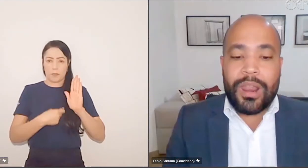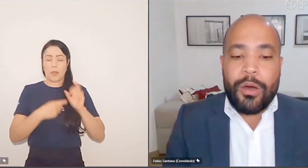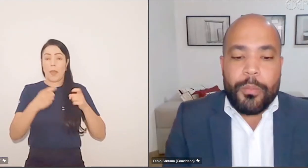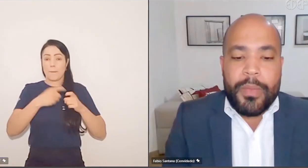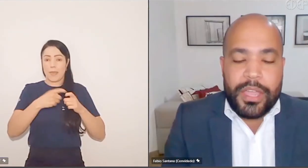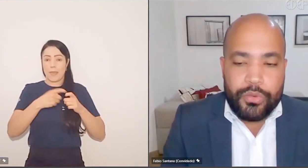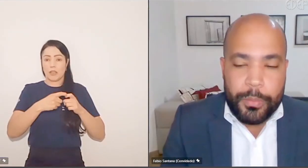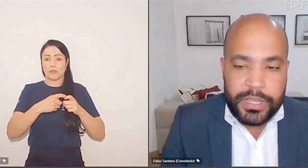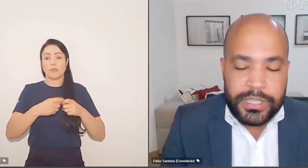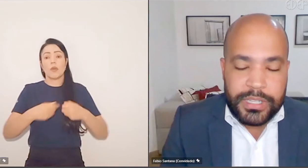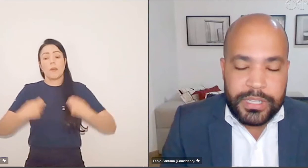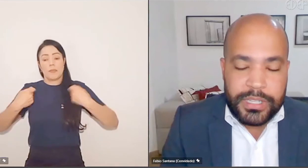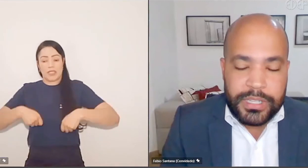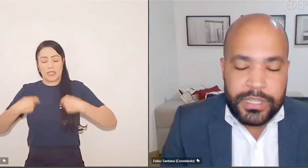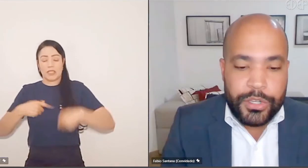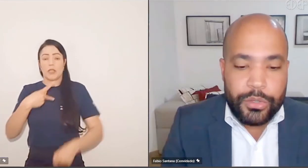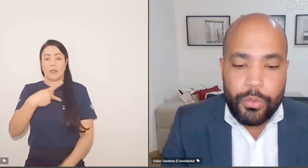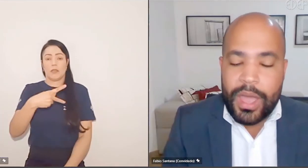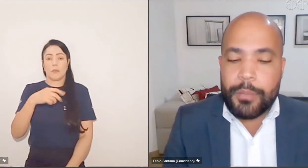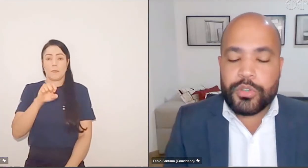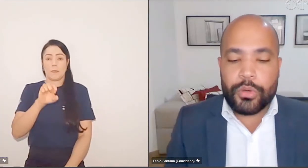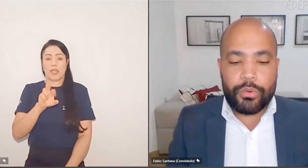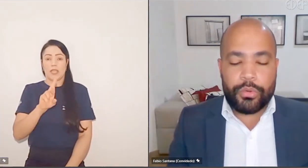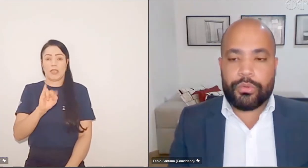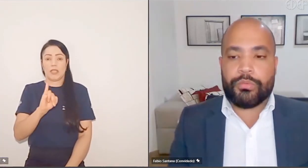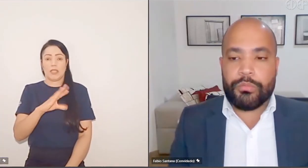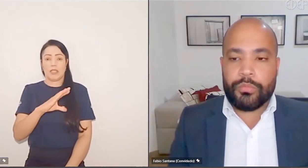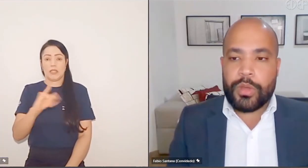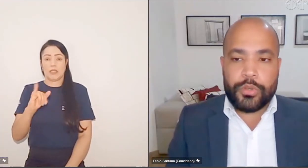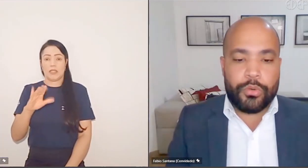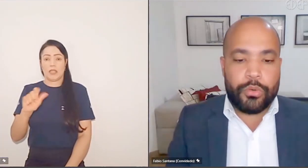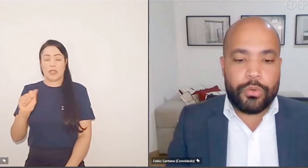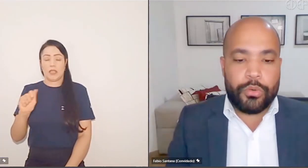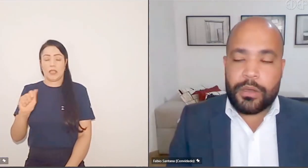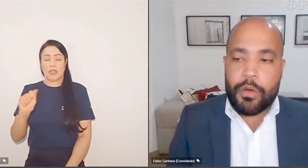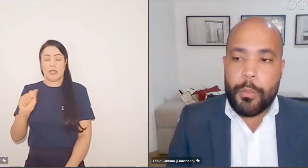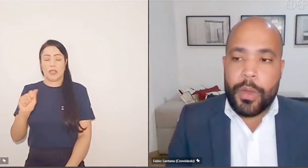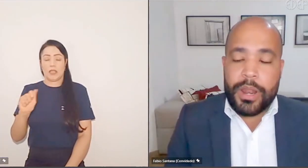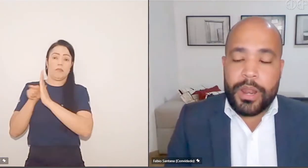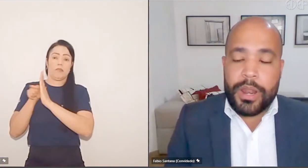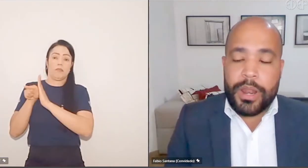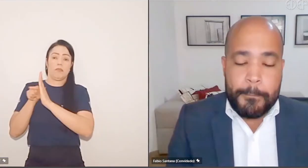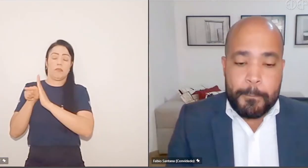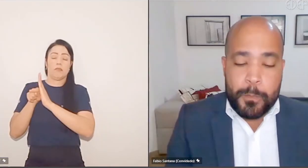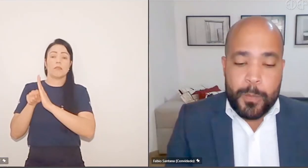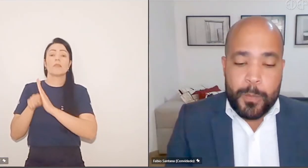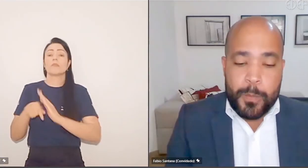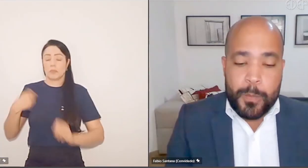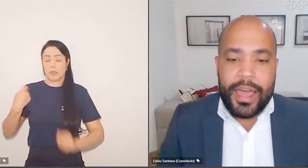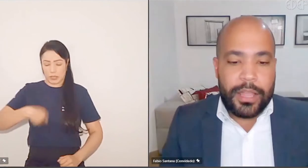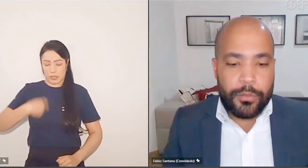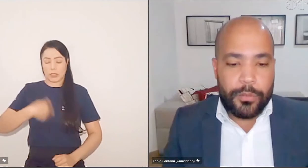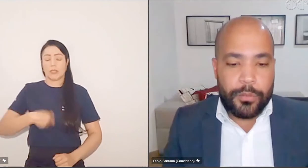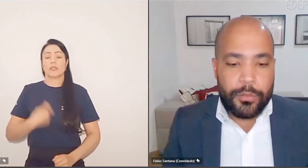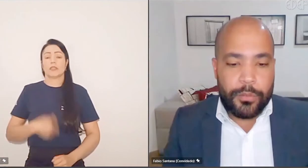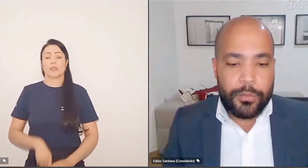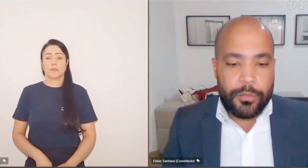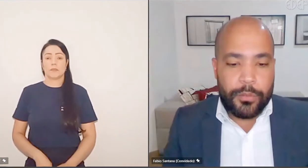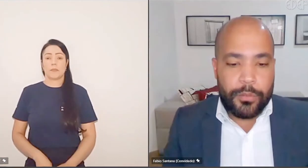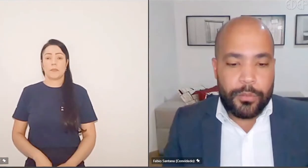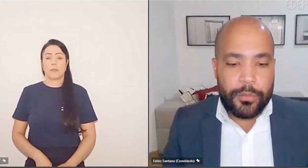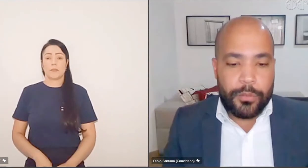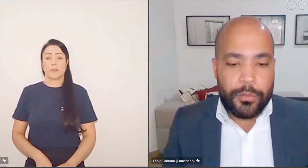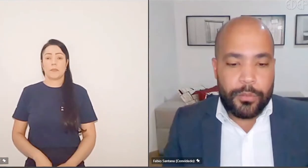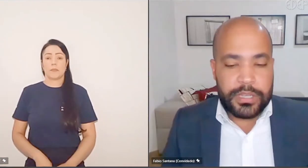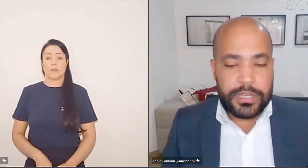pericial. O laudo médico apresentado pela parte não é absoluto. Não é absoluto. Ele precisa ser corroborado pelos